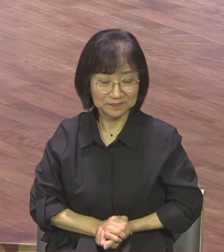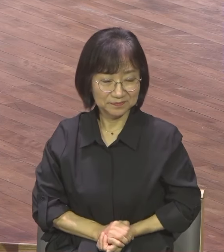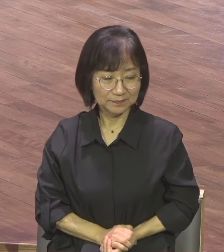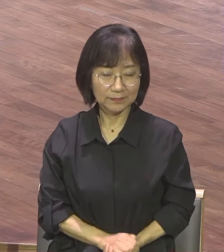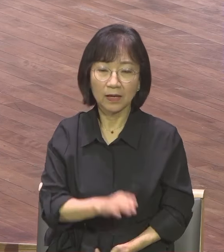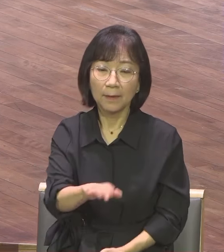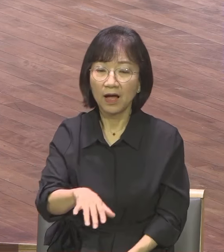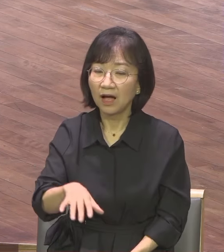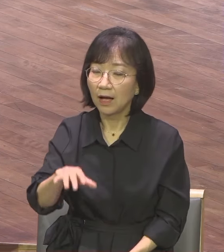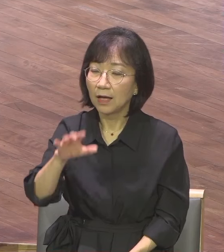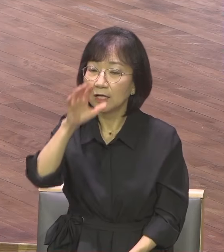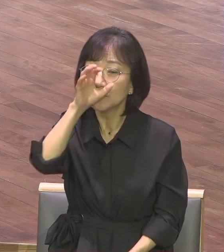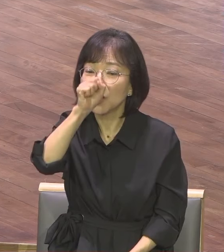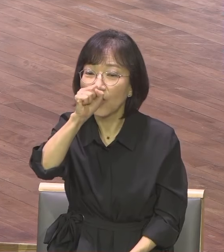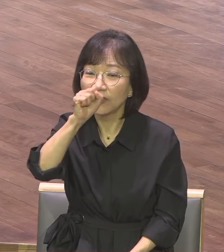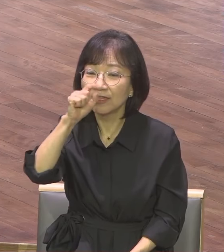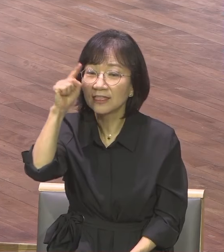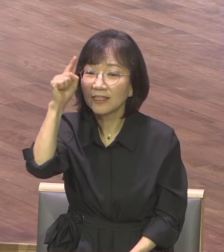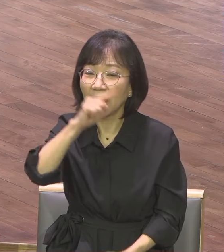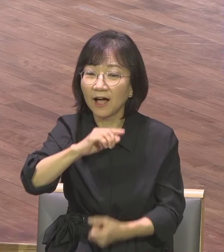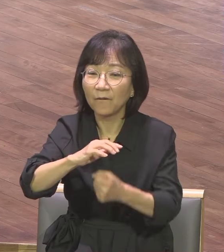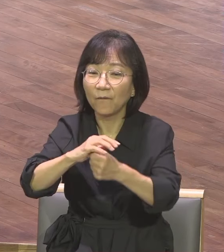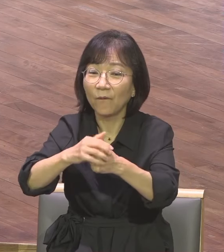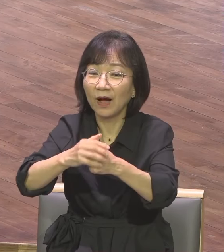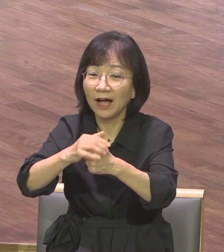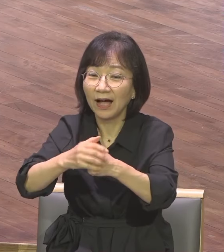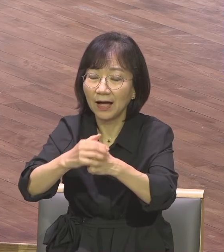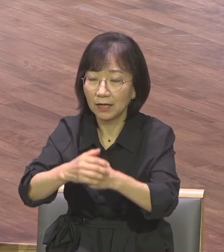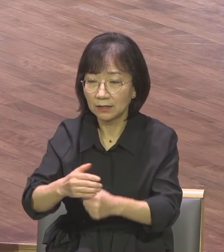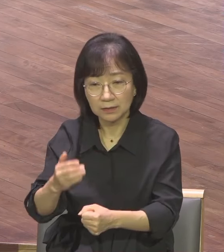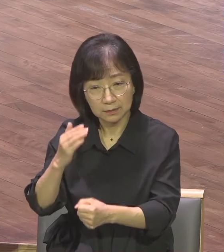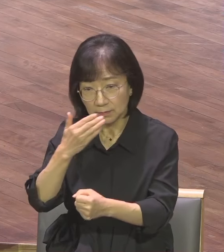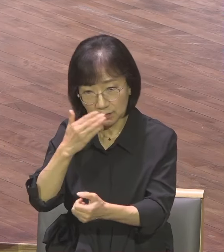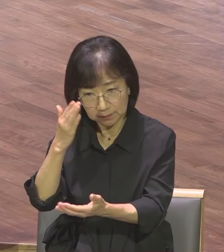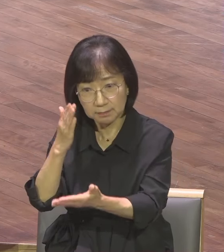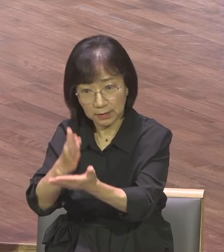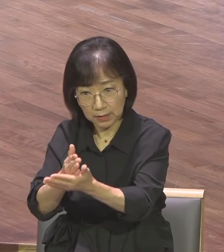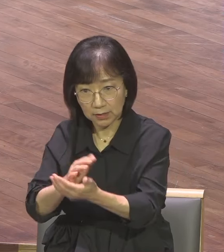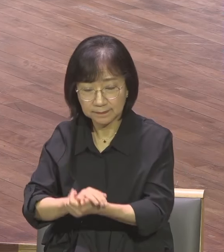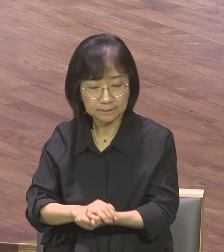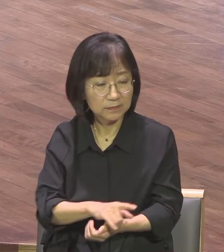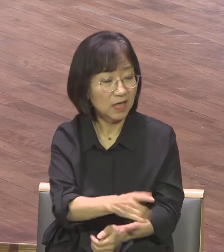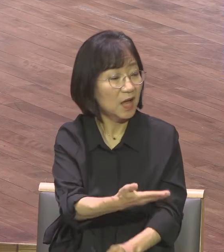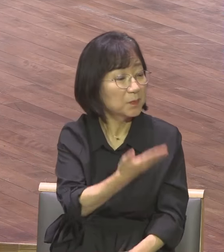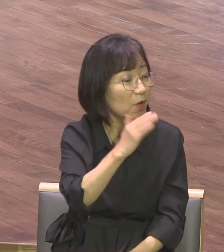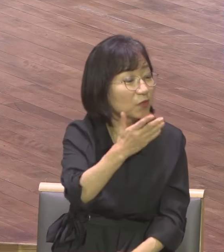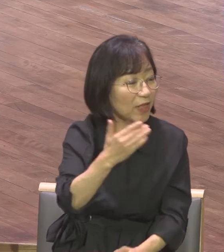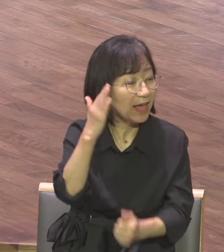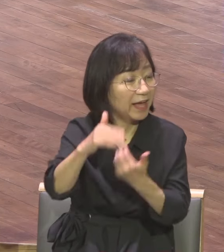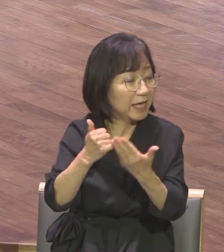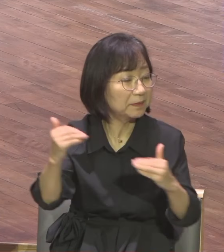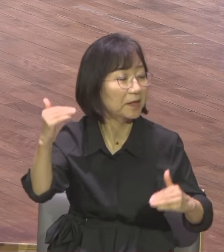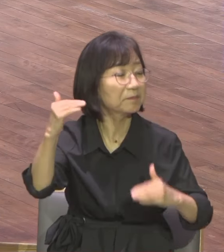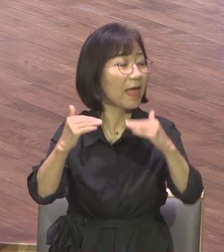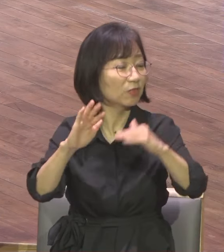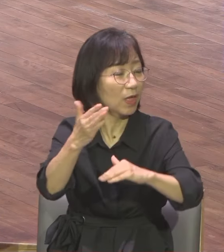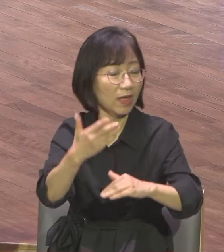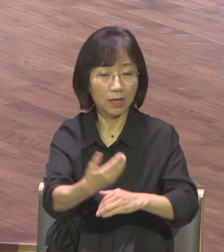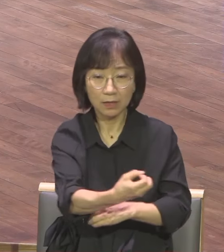하나님처럼 될 거야 사탄의 말을 들어야 됩니까? 우리는 갈림길이 있어요 어떤 말을 들을 것인가